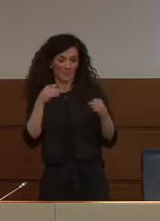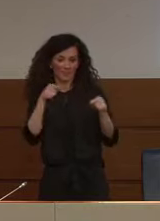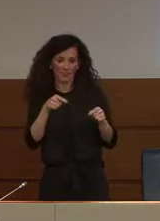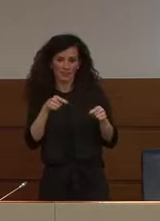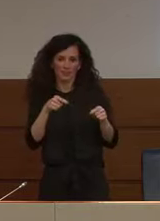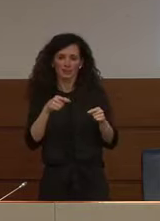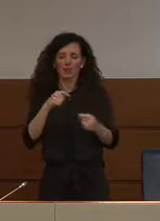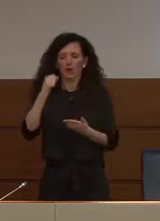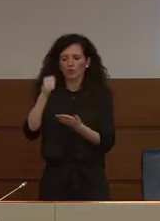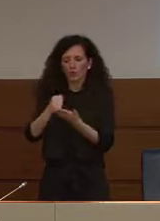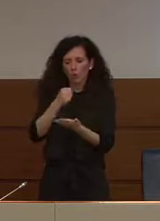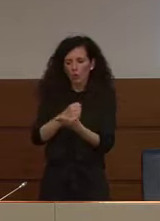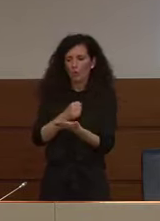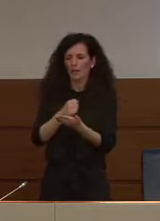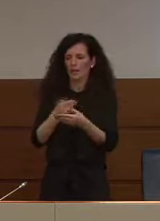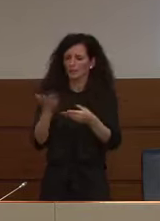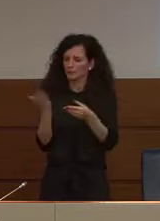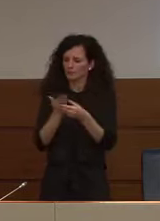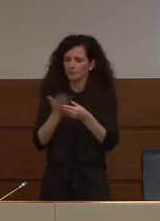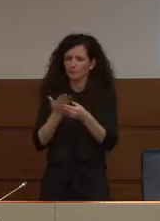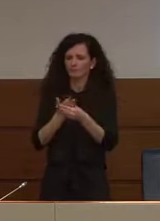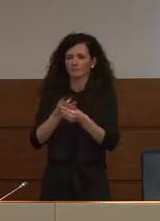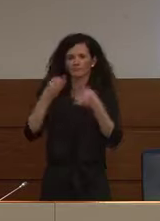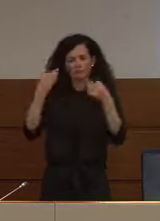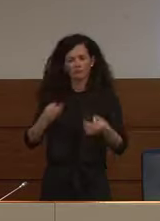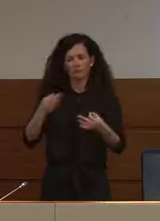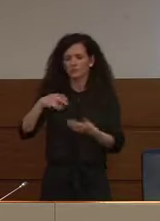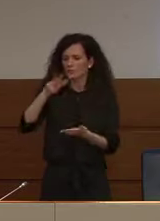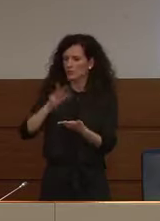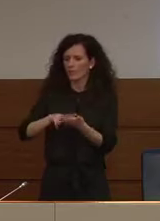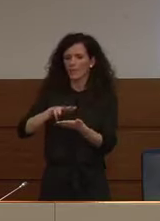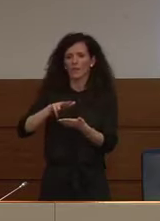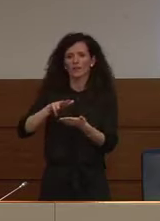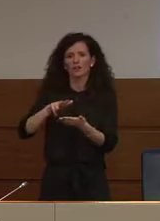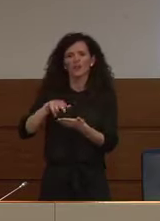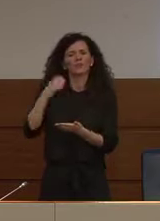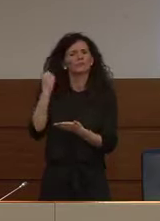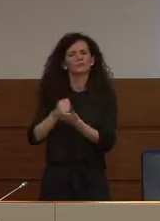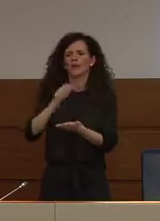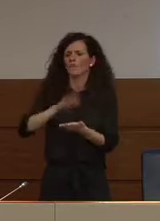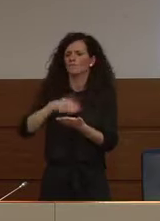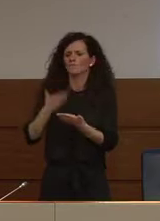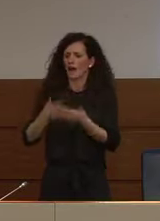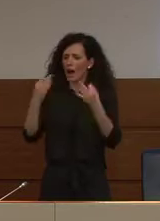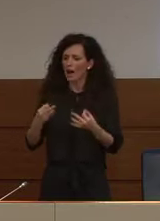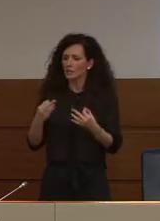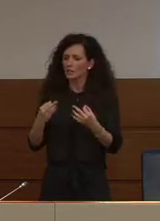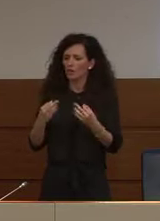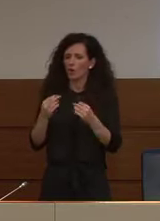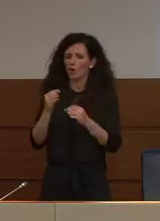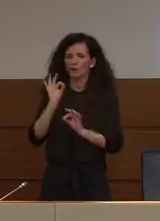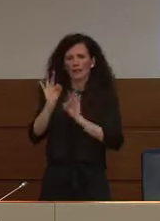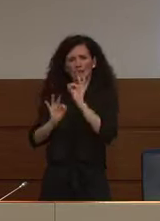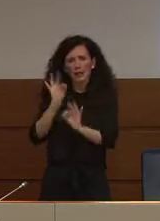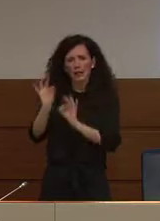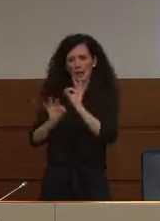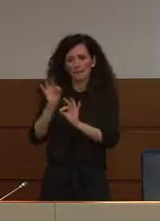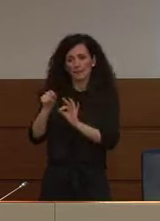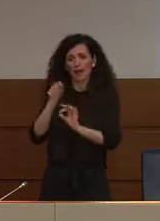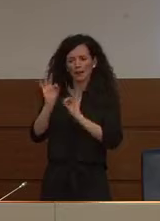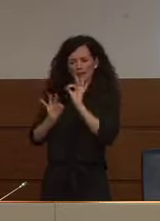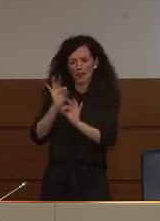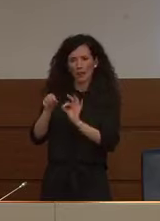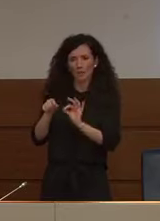la validità di approcci terapeutici che possono essere certamente molto promettenti